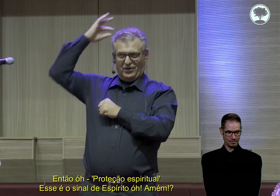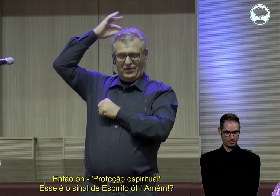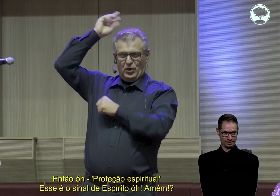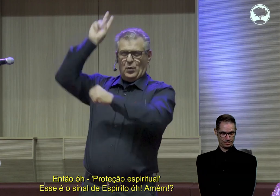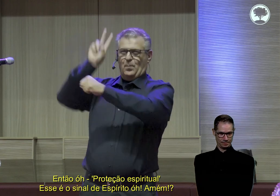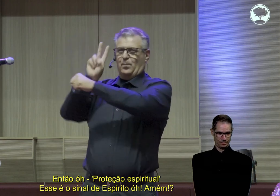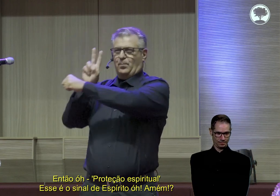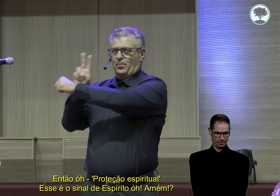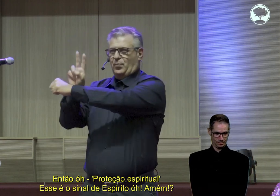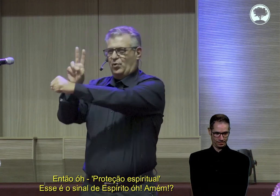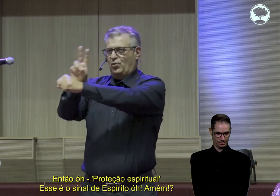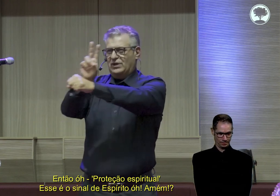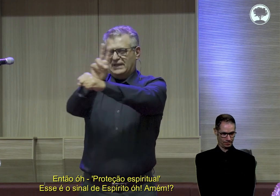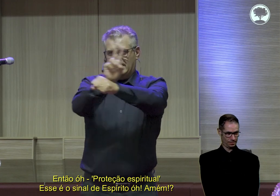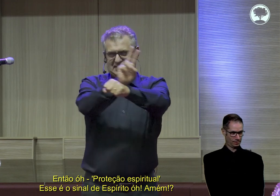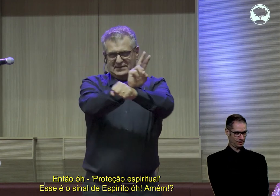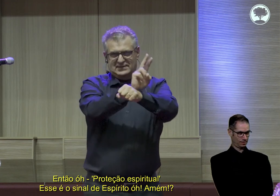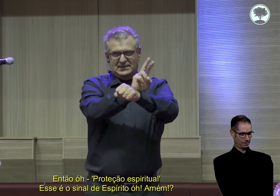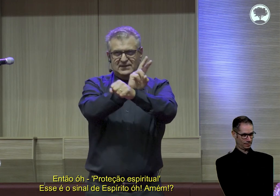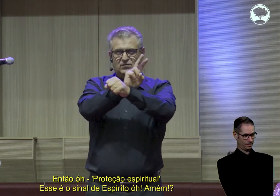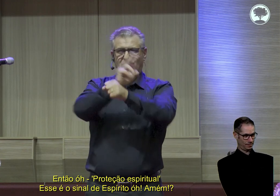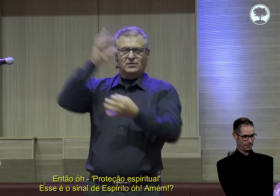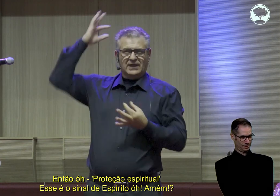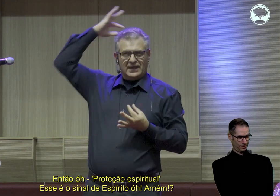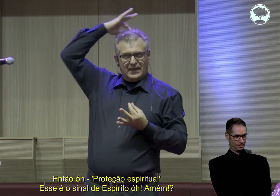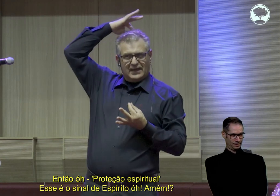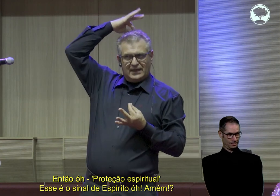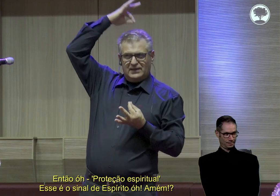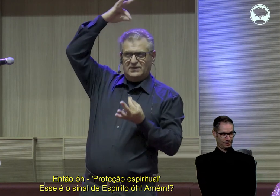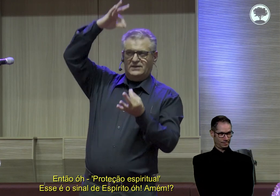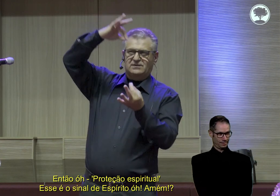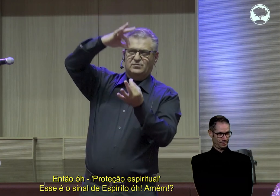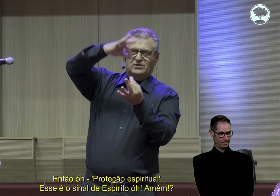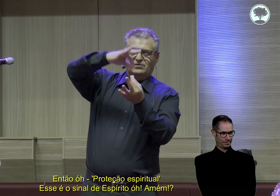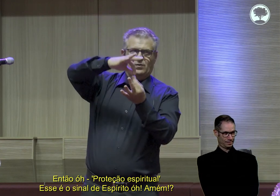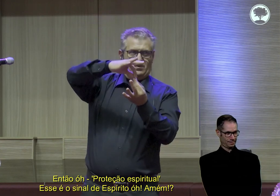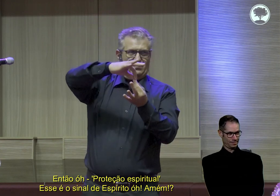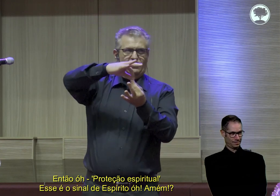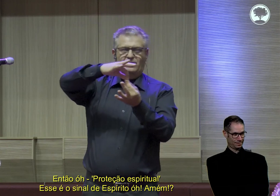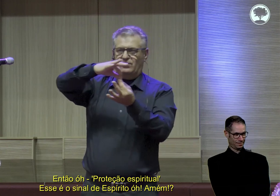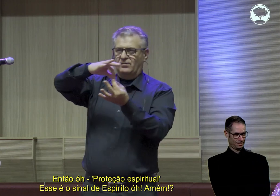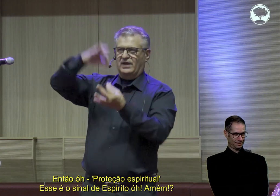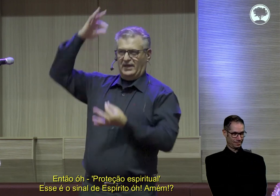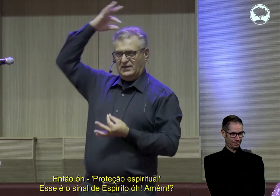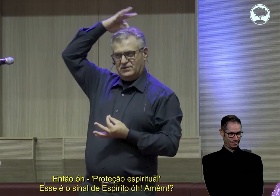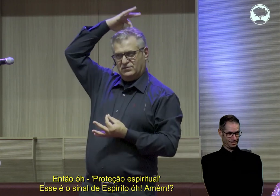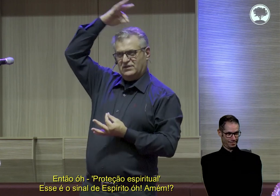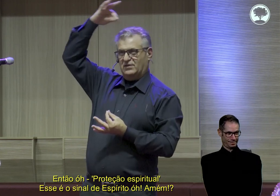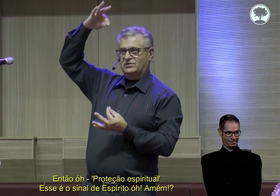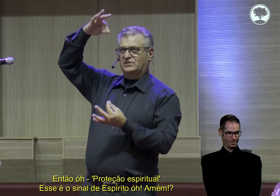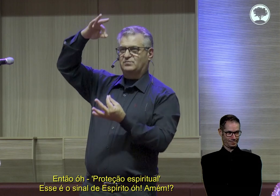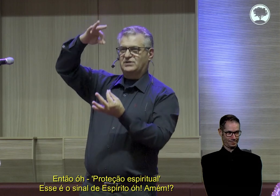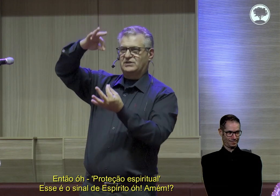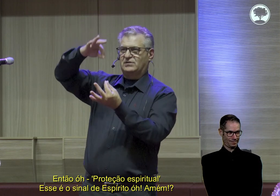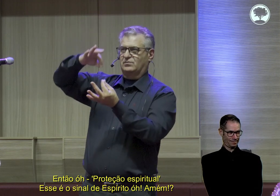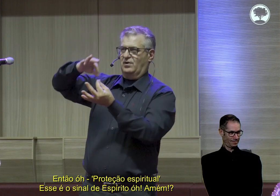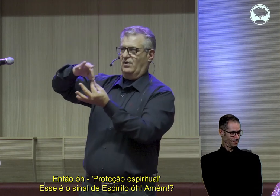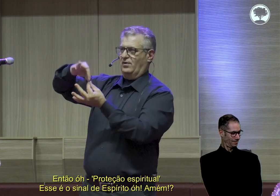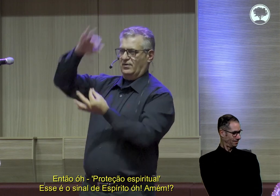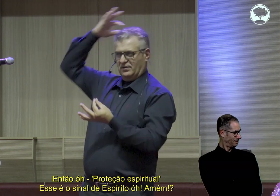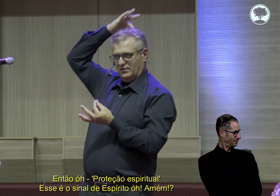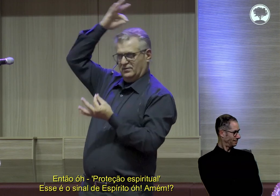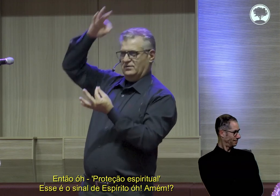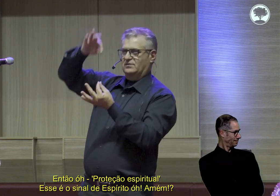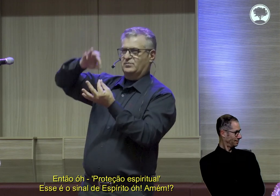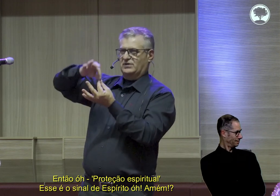Então, proteção espiritual. Esse é o sinal de espírito.